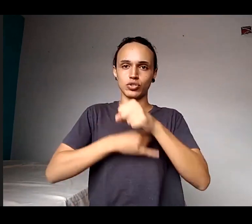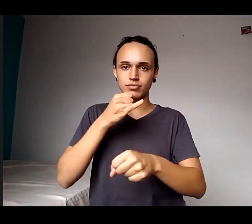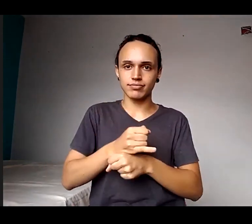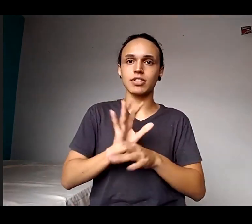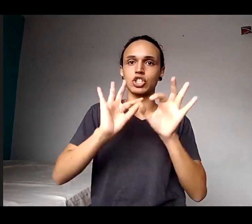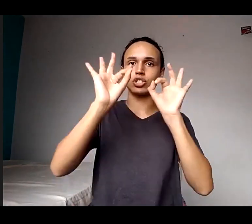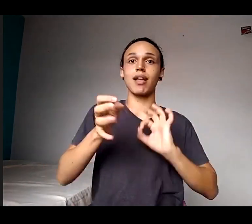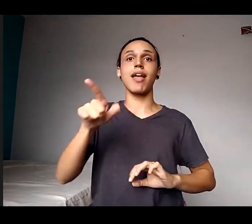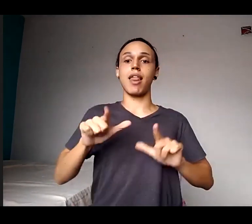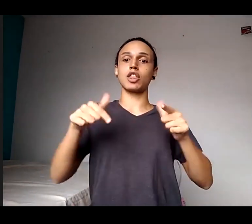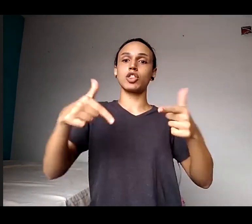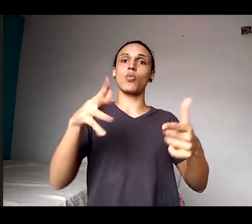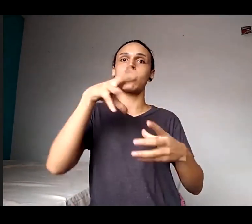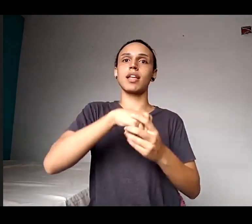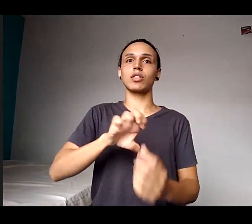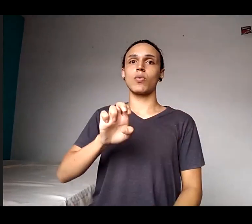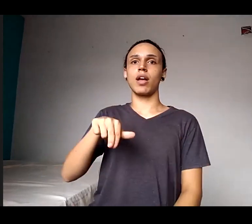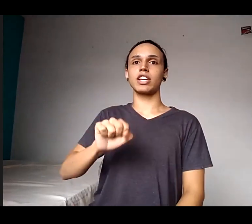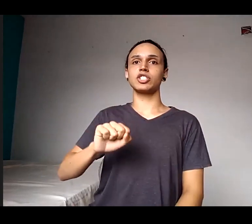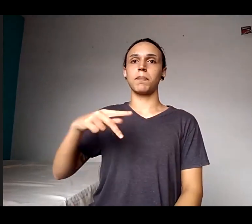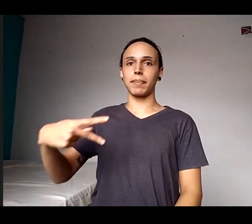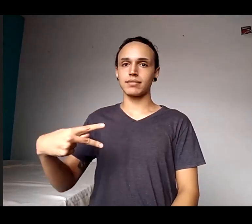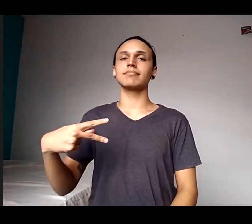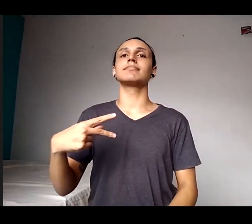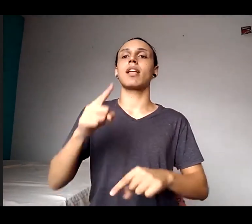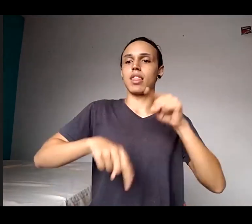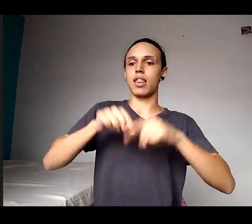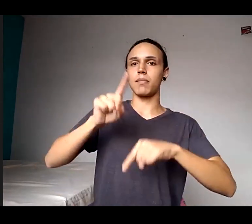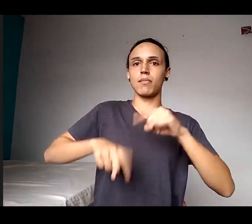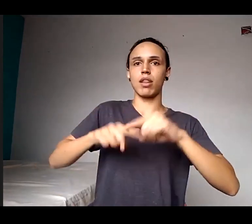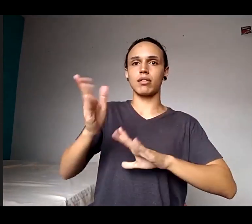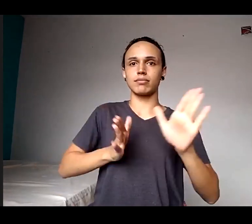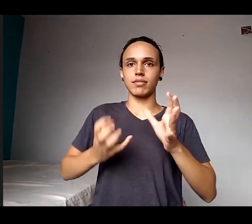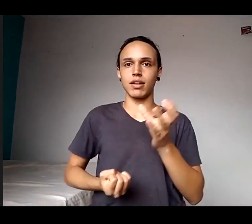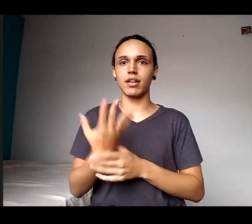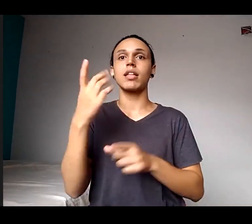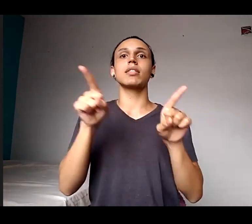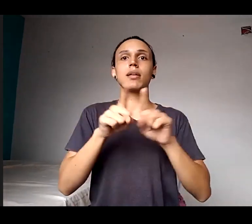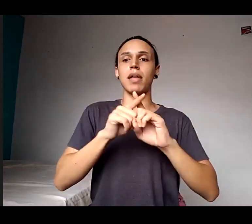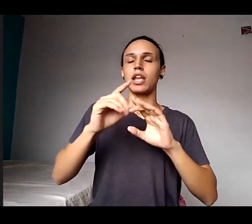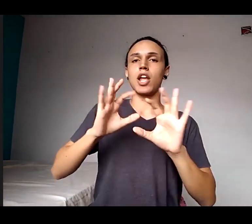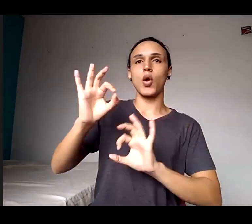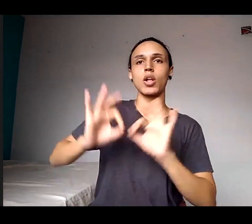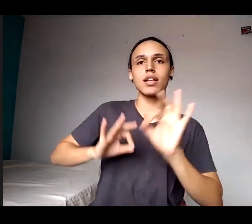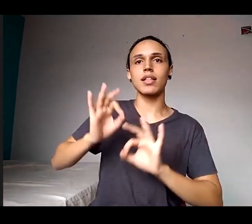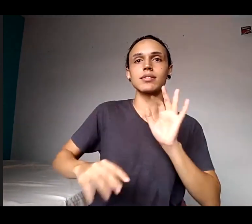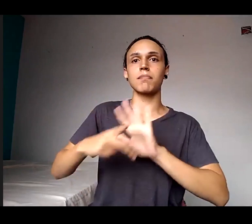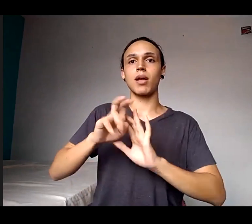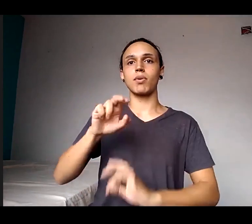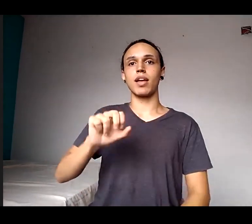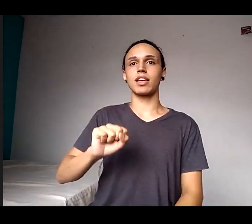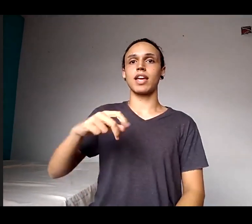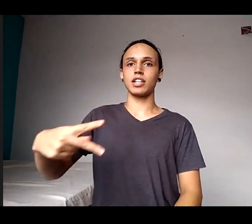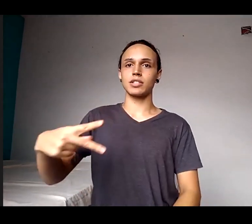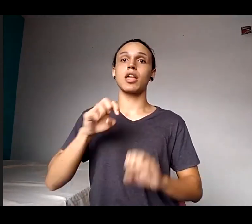projetos e materiais educativos, na coordenação de desenvolvimento educacional e educação à distância da nossa Escola Nacional de Saúde Pública. Tatiane,